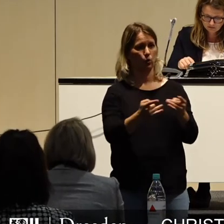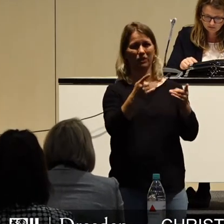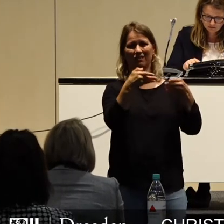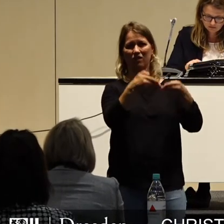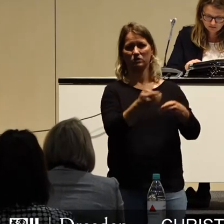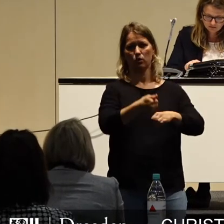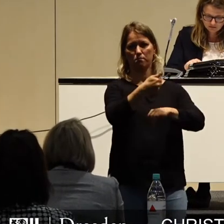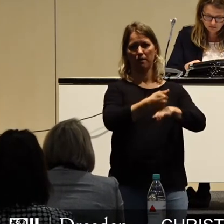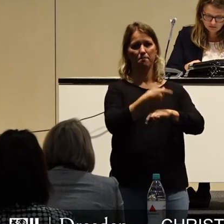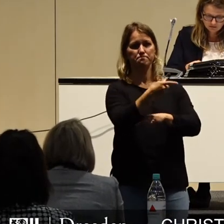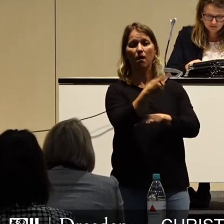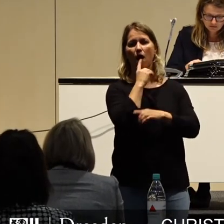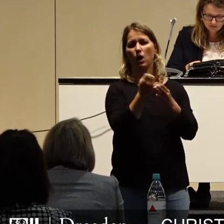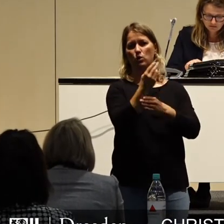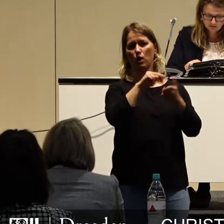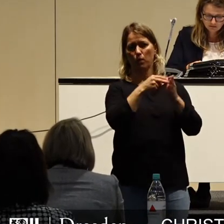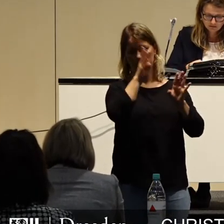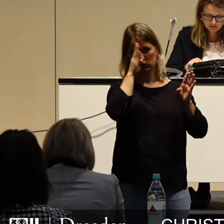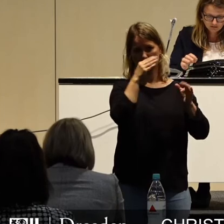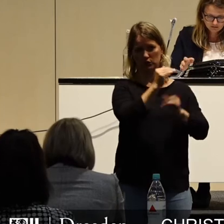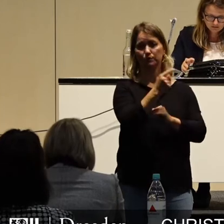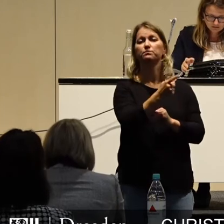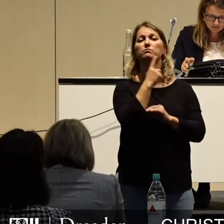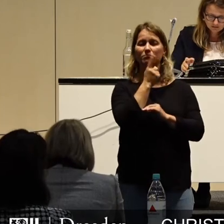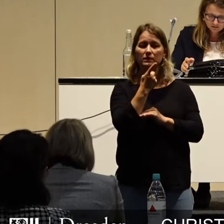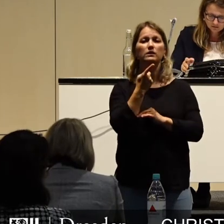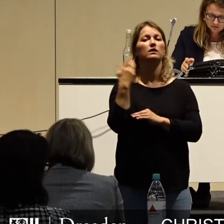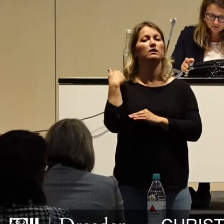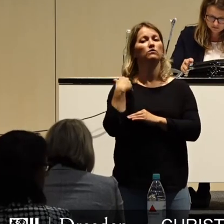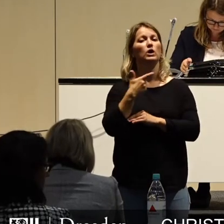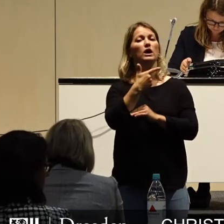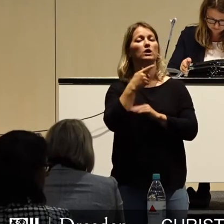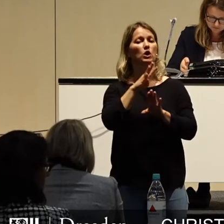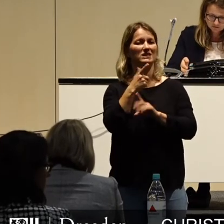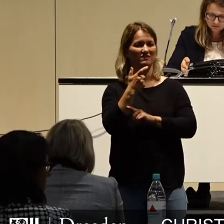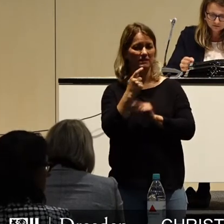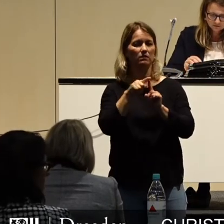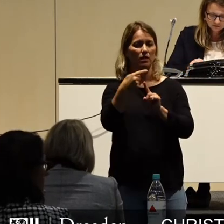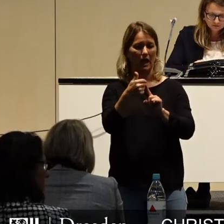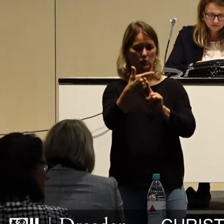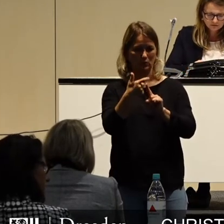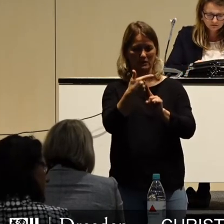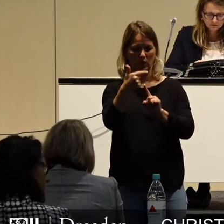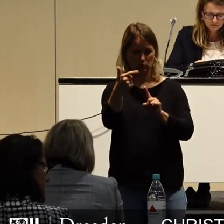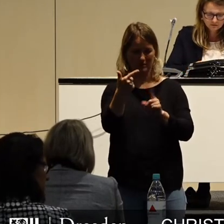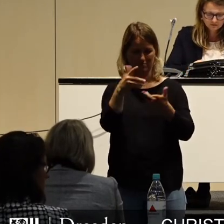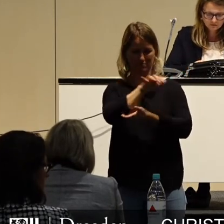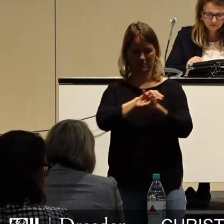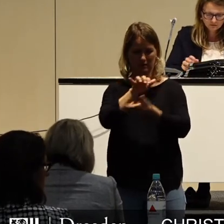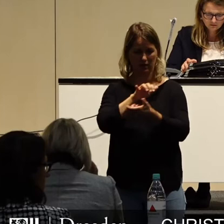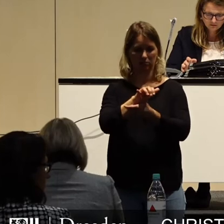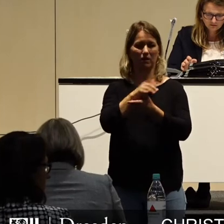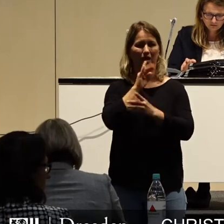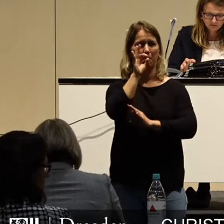Fraktionsvorsitzende zwischen der Haushaltssperre 2020 und der Haushaltsaufstellung 2021-2022 verheddert und nebenbei neue Varianten der